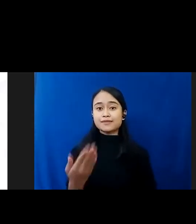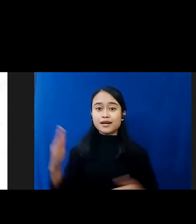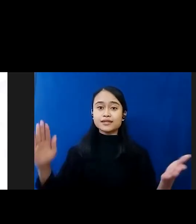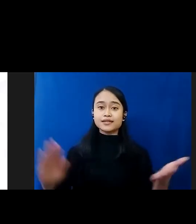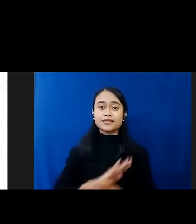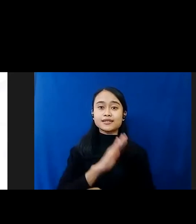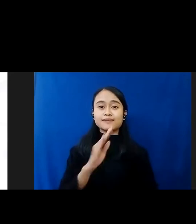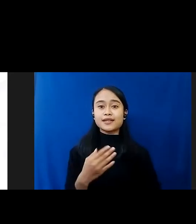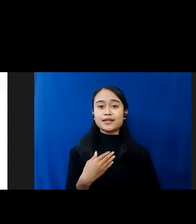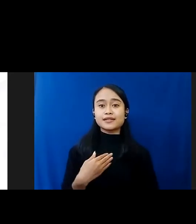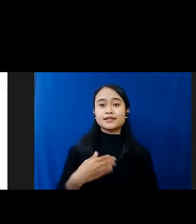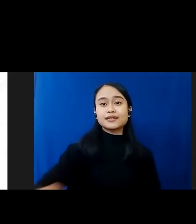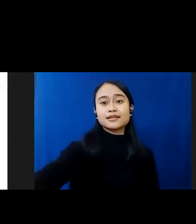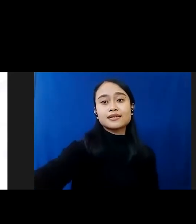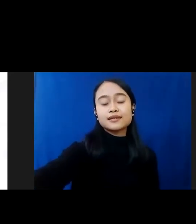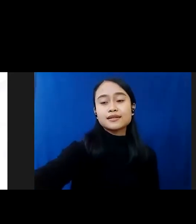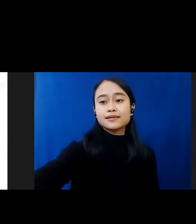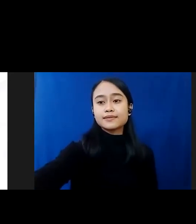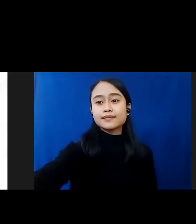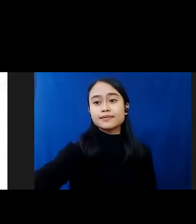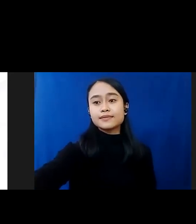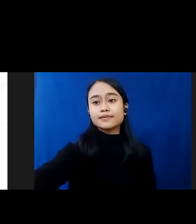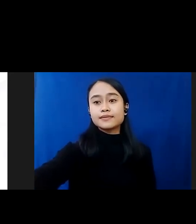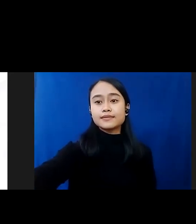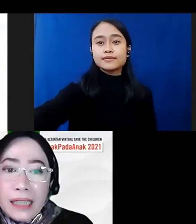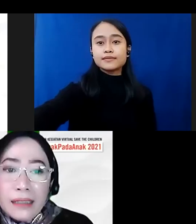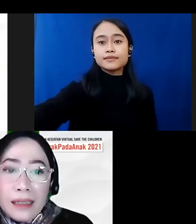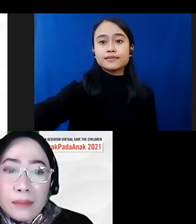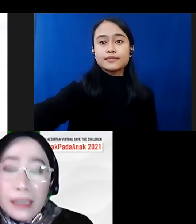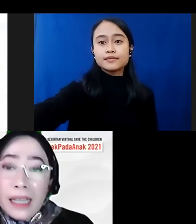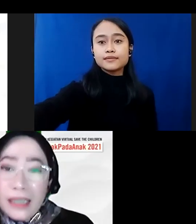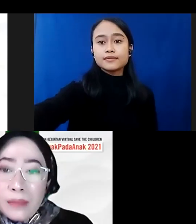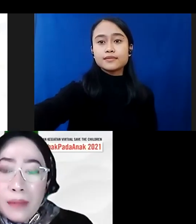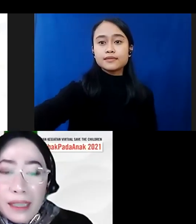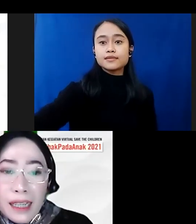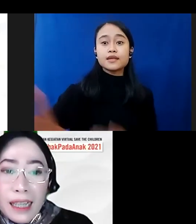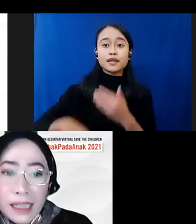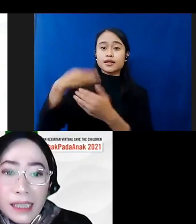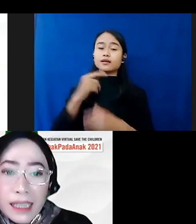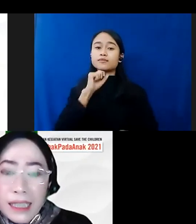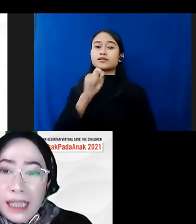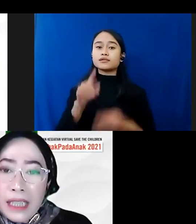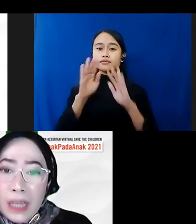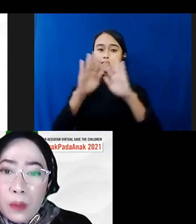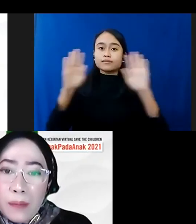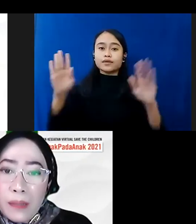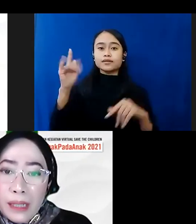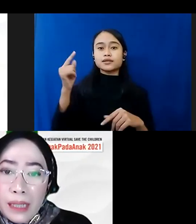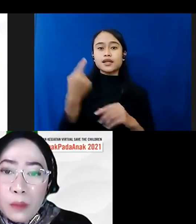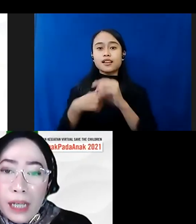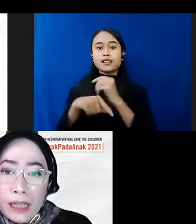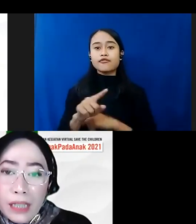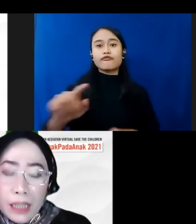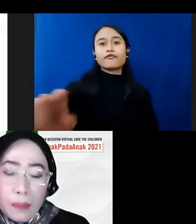Banyak Ibu Karen Untuk Paparannya Sangat Menarik Nanti Kita Akan Bertanya Lebih Banyak Lagi Di Sesi Tanya Jawab